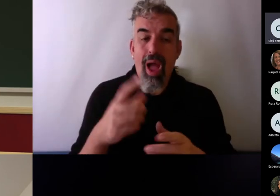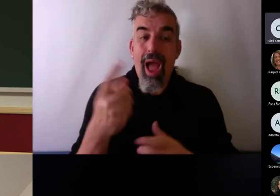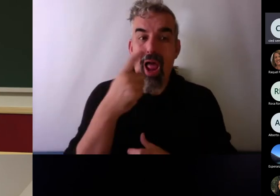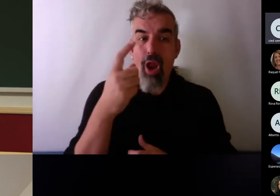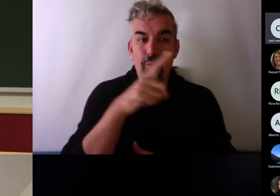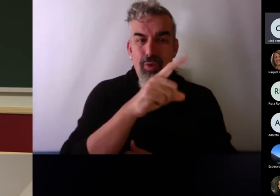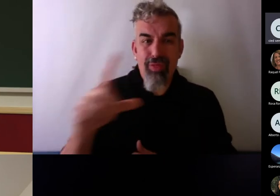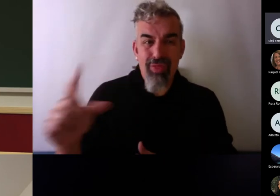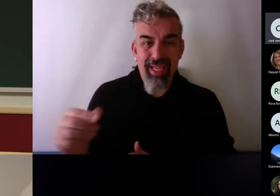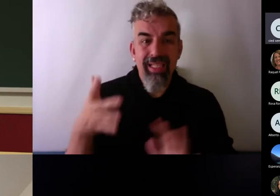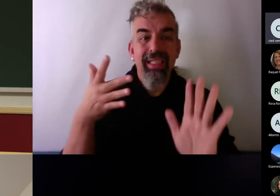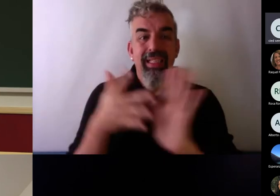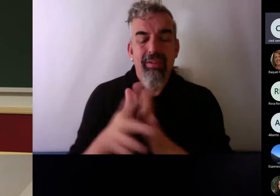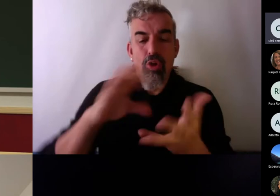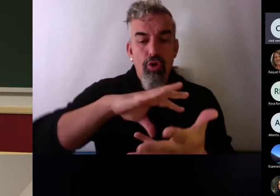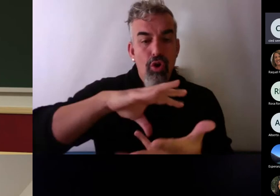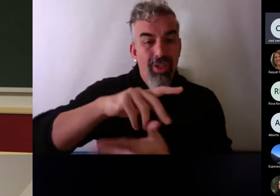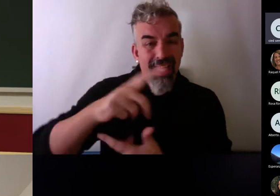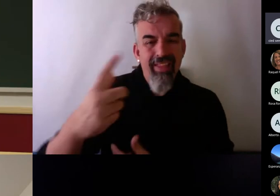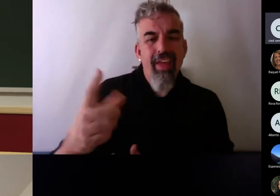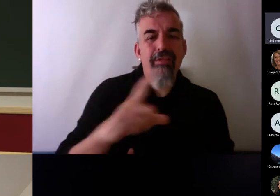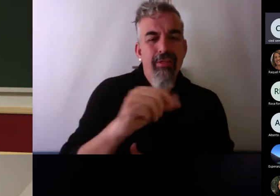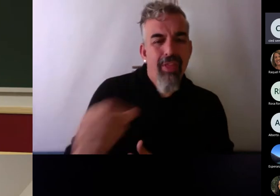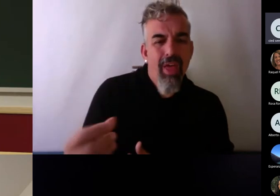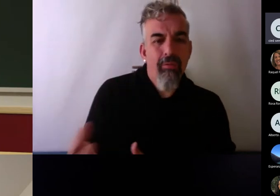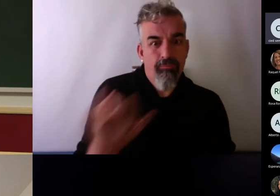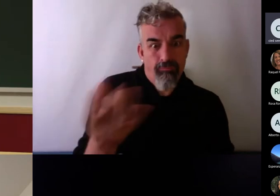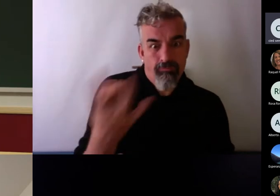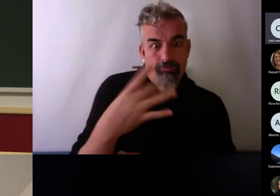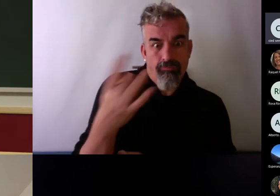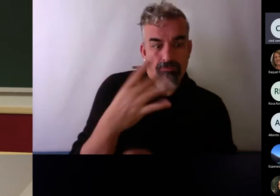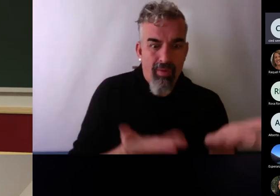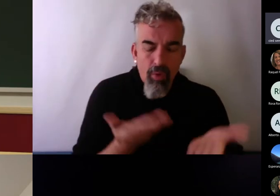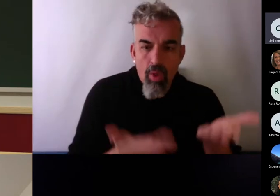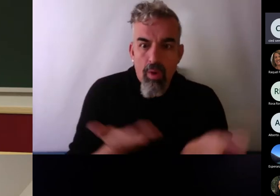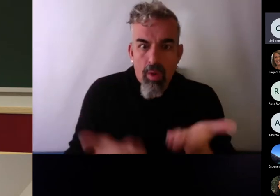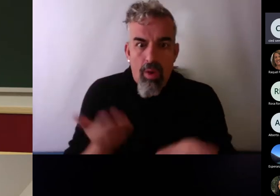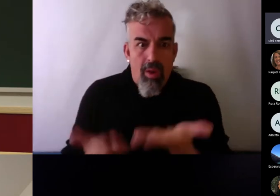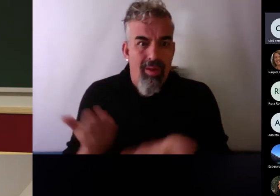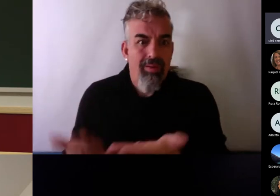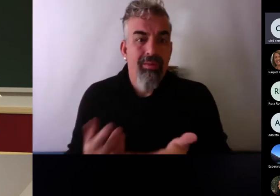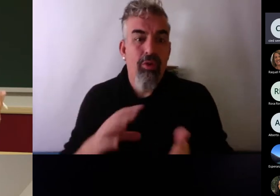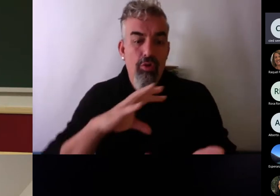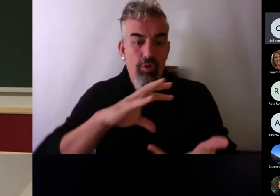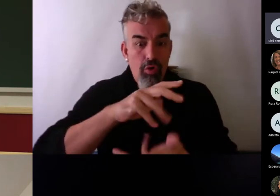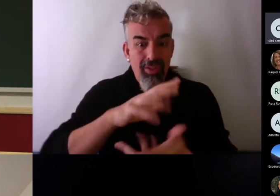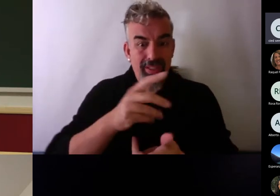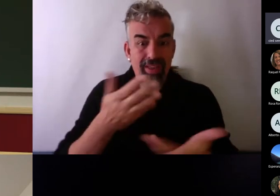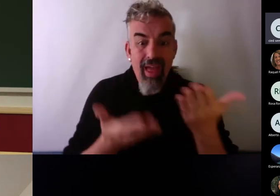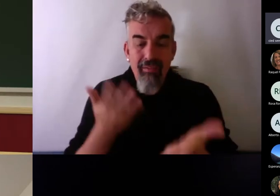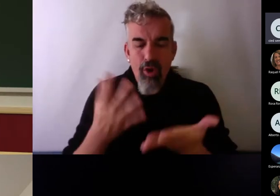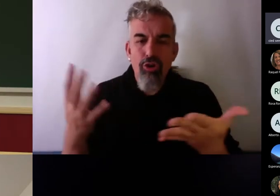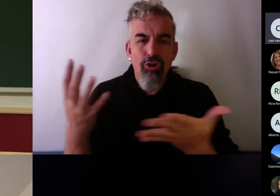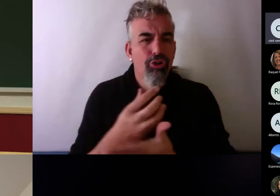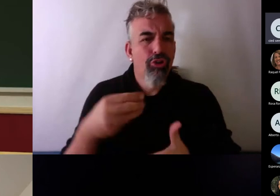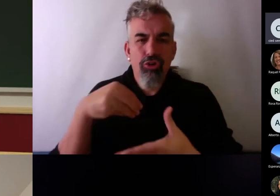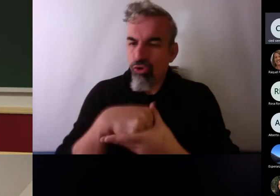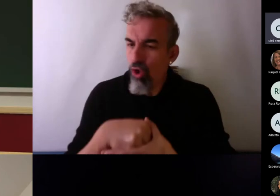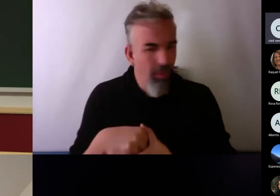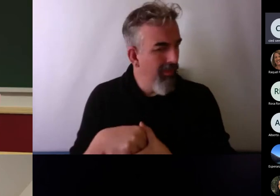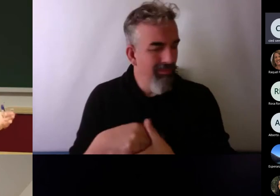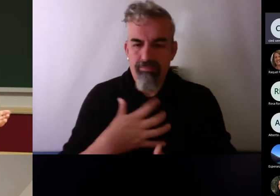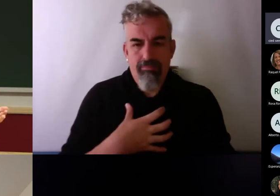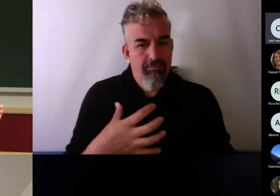las semanas tengo 100 noticias que evaluar. ¿Qué hago? Pues en cada noticia voy a evaluar una cosa. No puedo evaluar en todas todo,